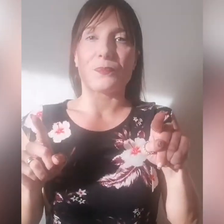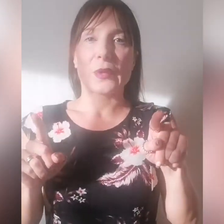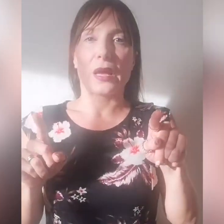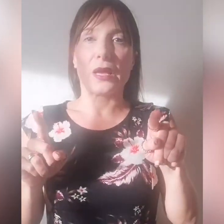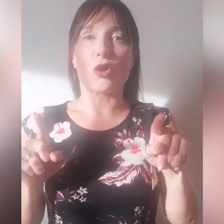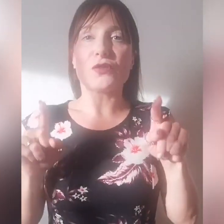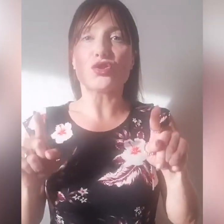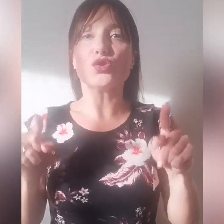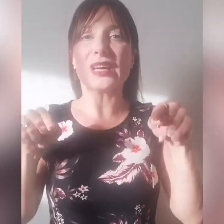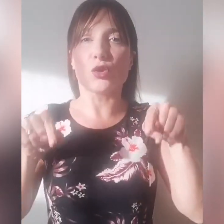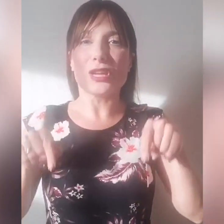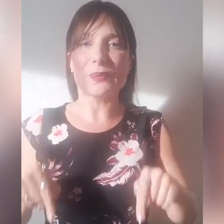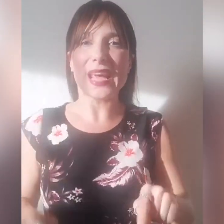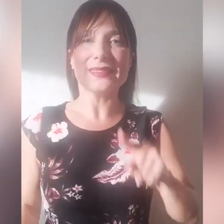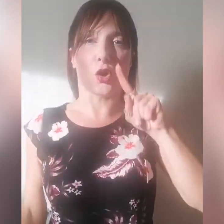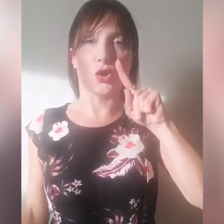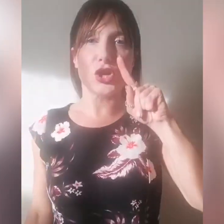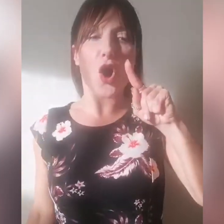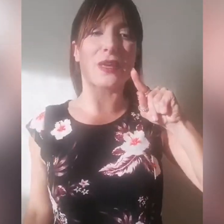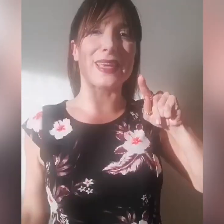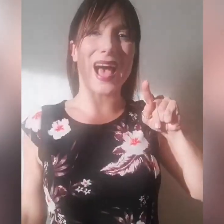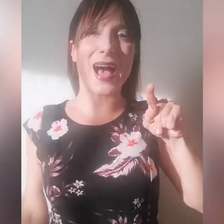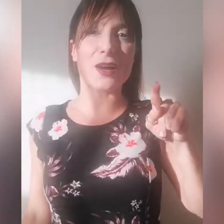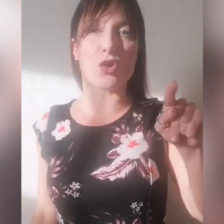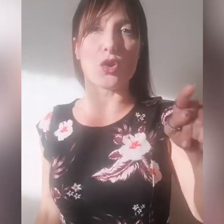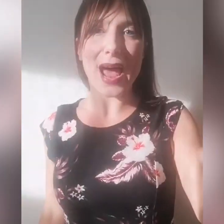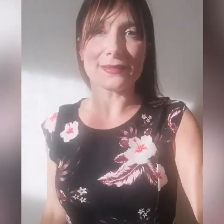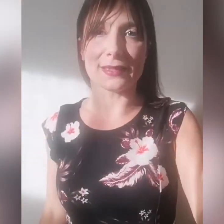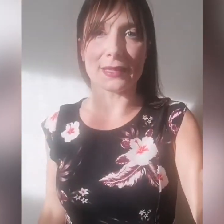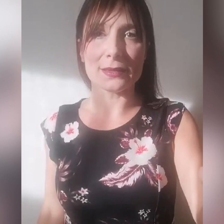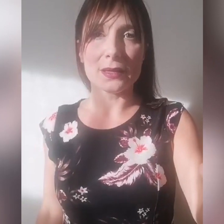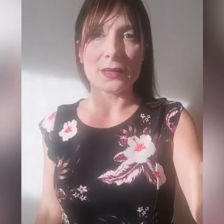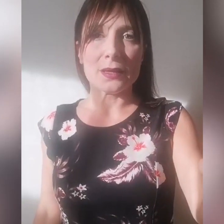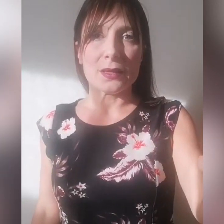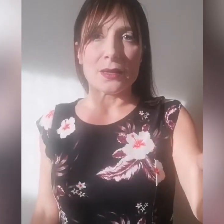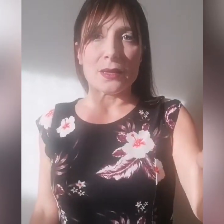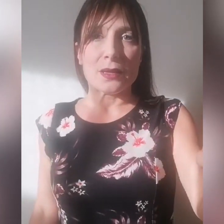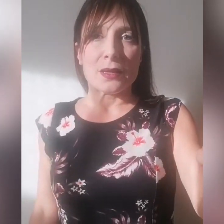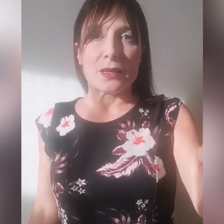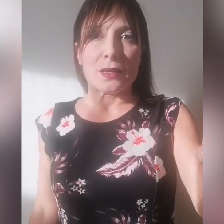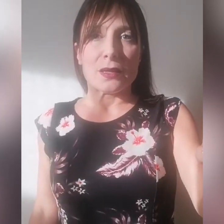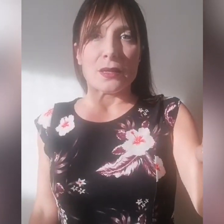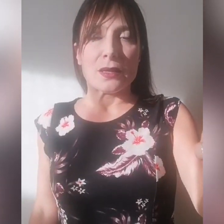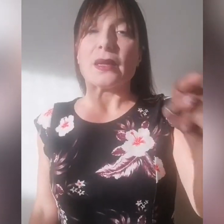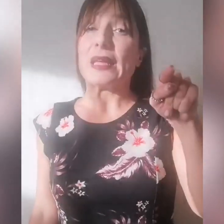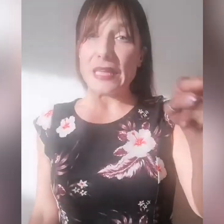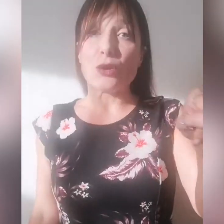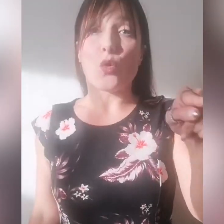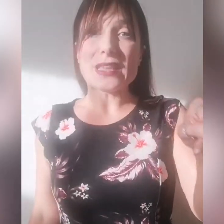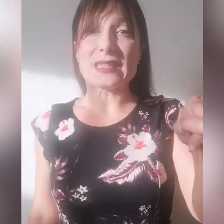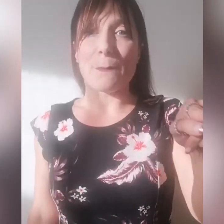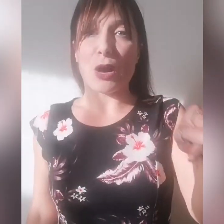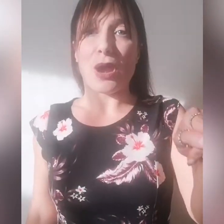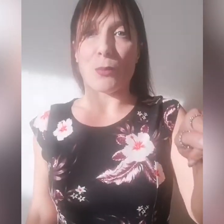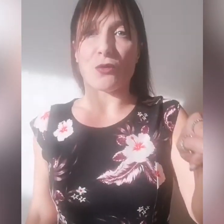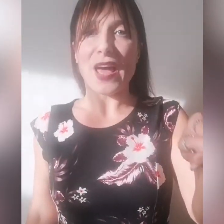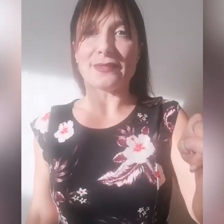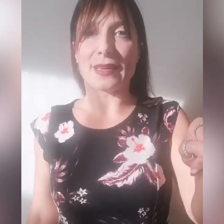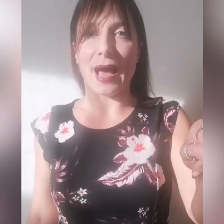L'ho vissuta con i piedi e con gli occhi ancorati in questa parola profetica?